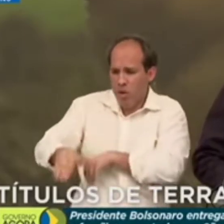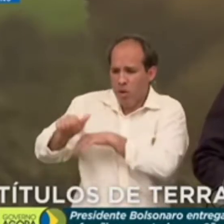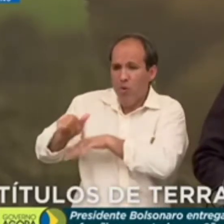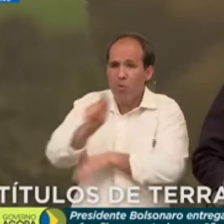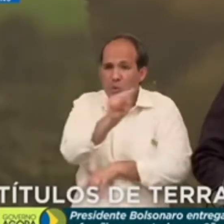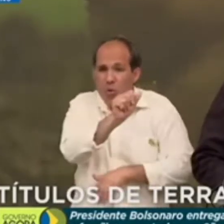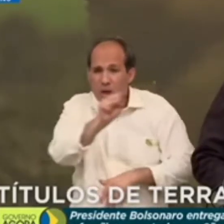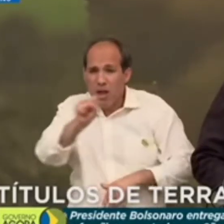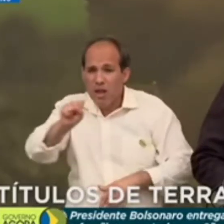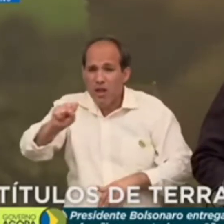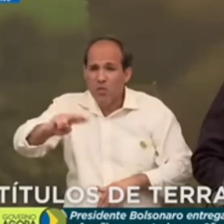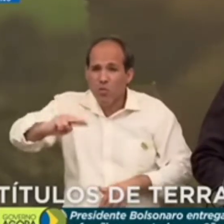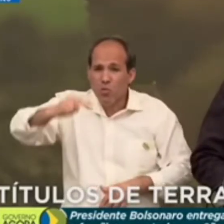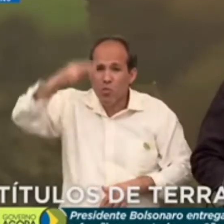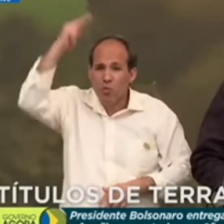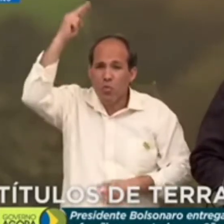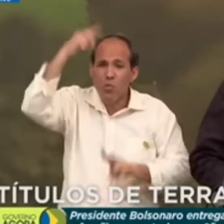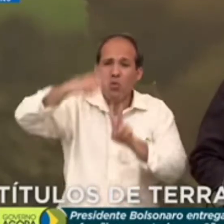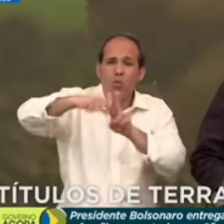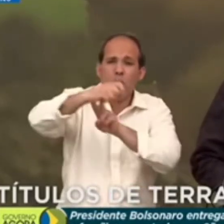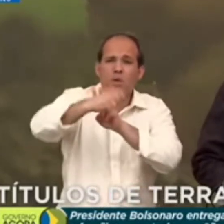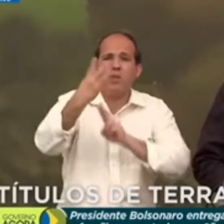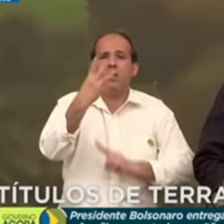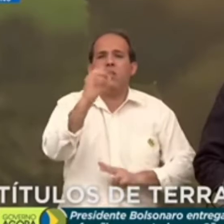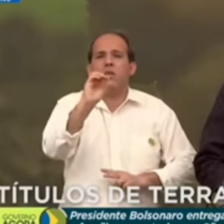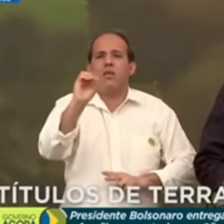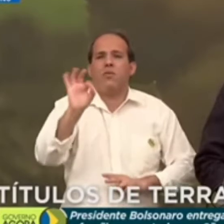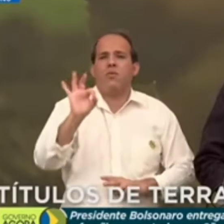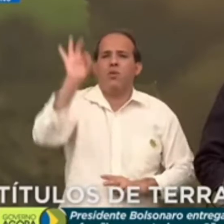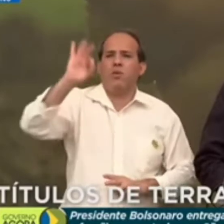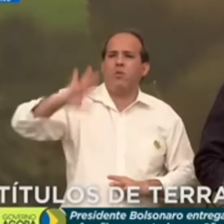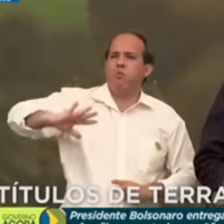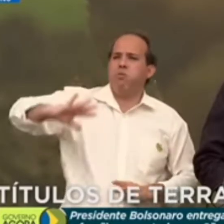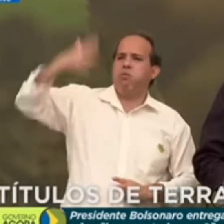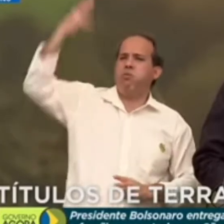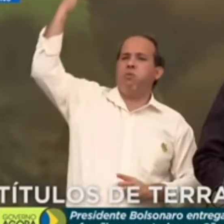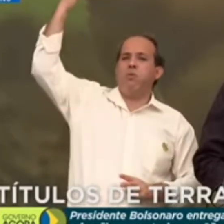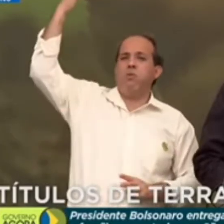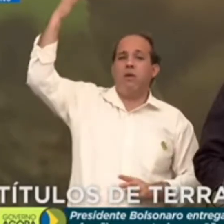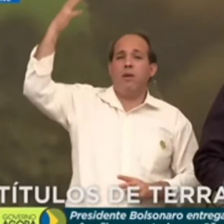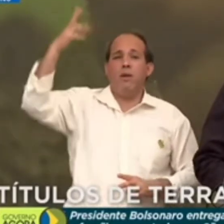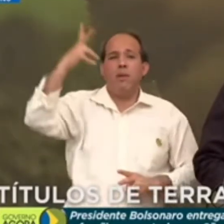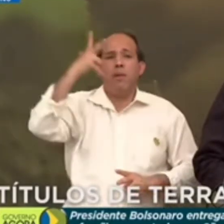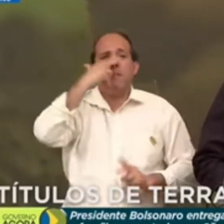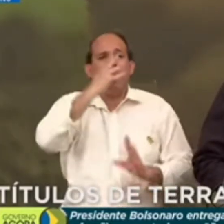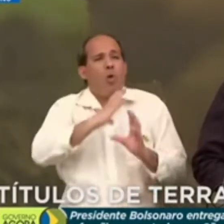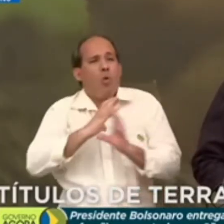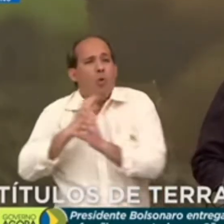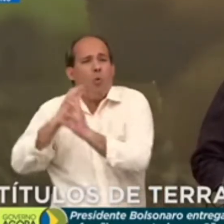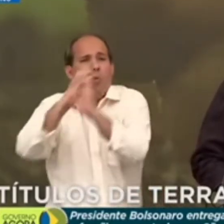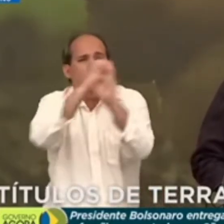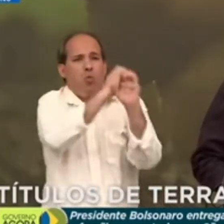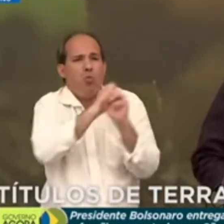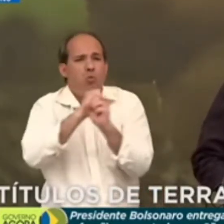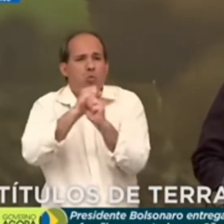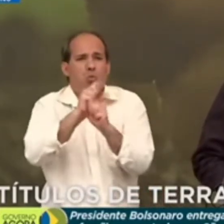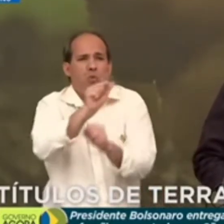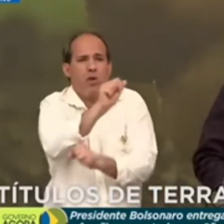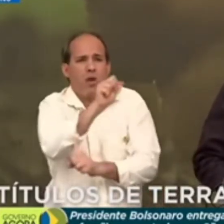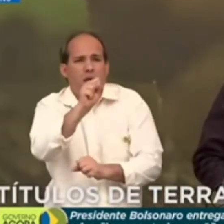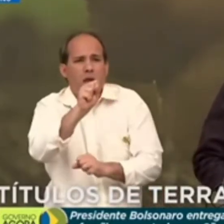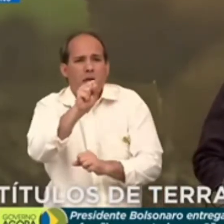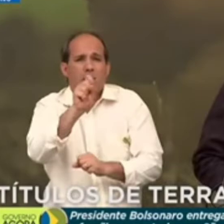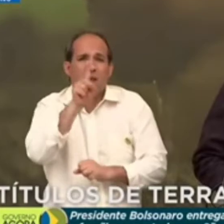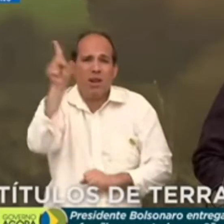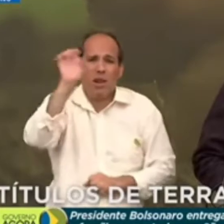subiu em dois meses 300%. A média do preço do gás